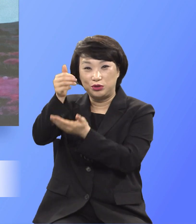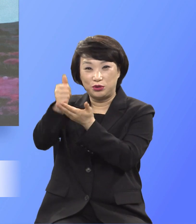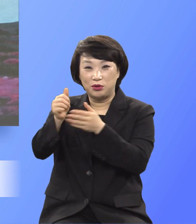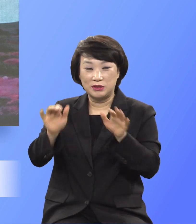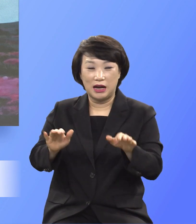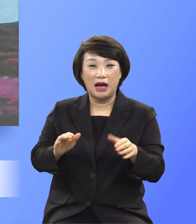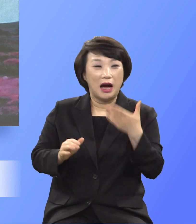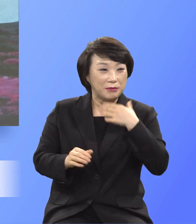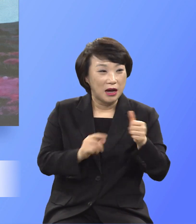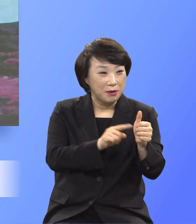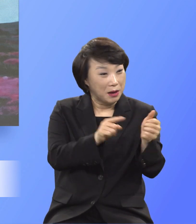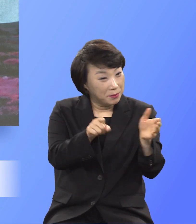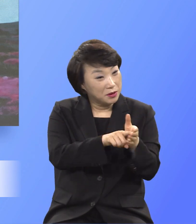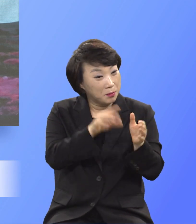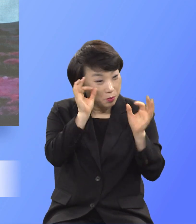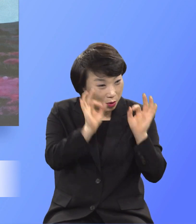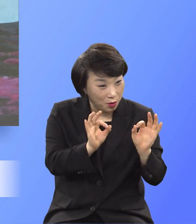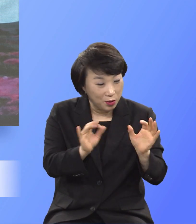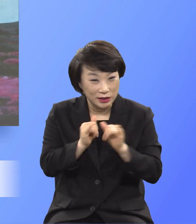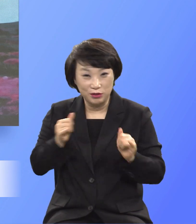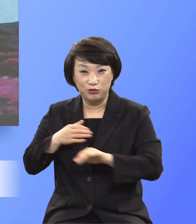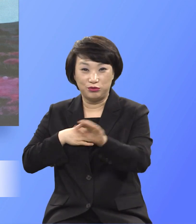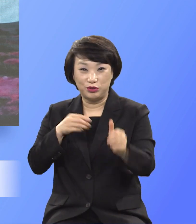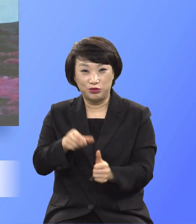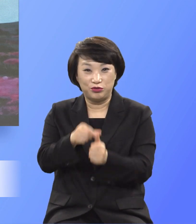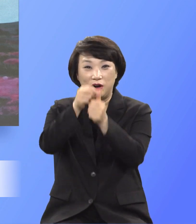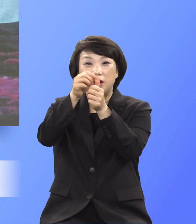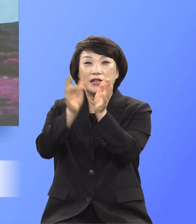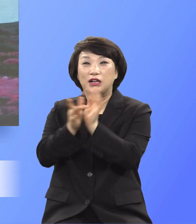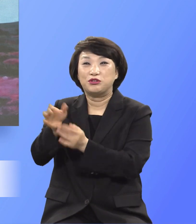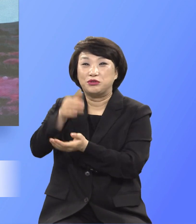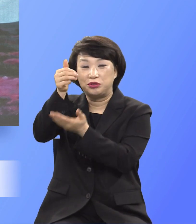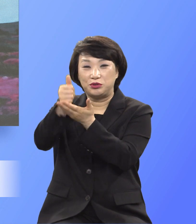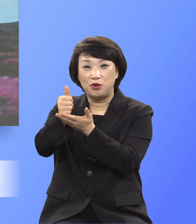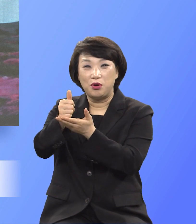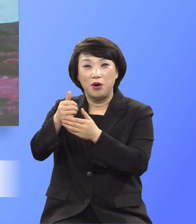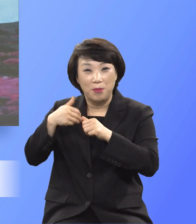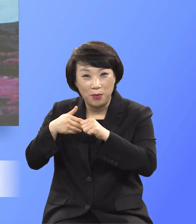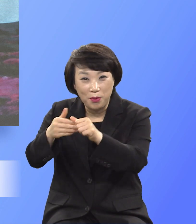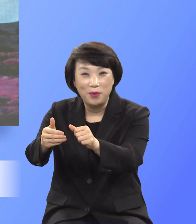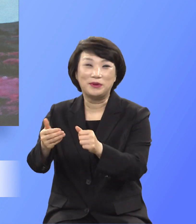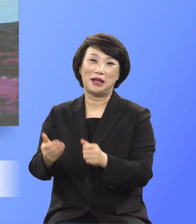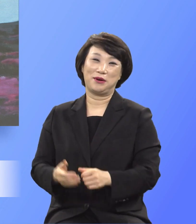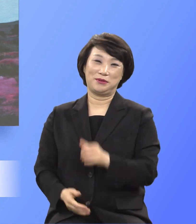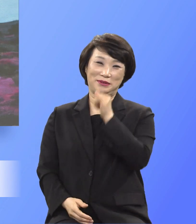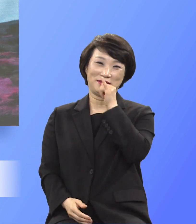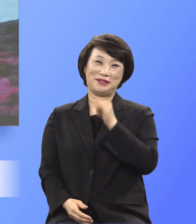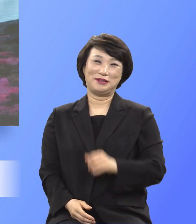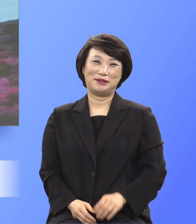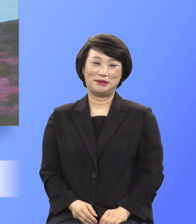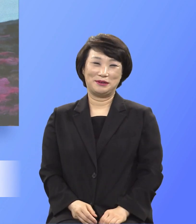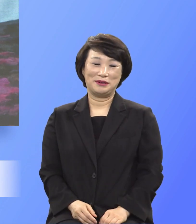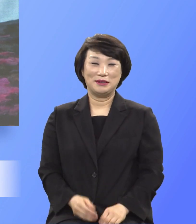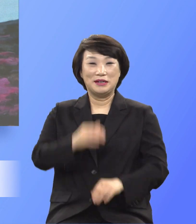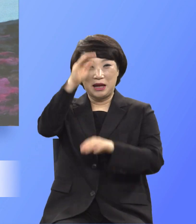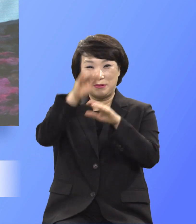믿음을 보시고 인류 구원의 예수를 구세주로 주셨던 것입니다 예배자의 예배의